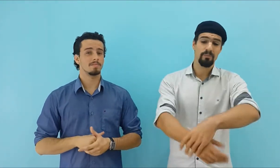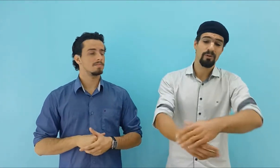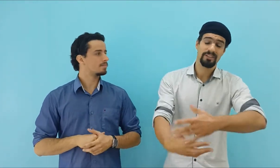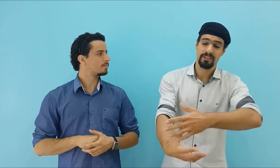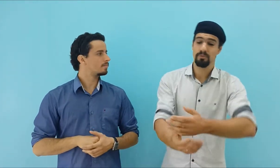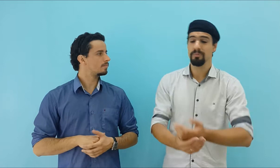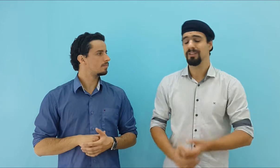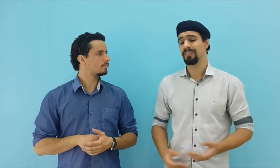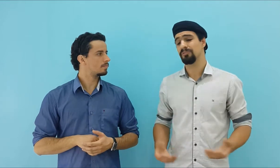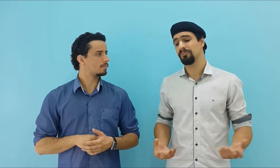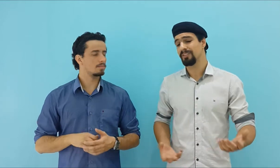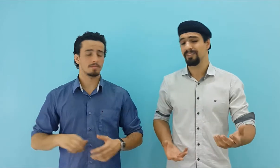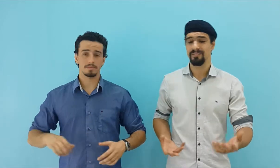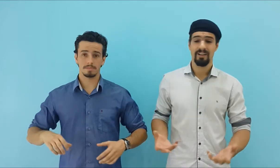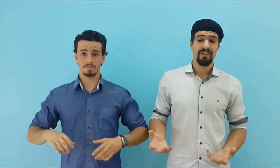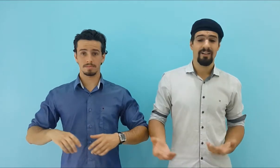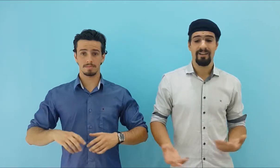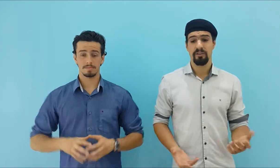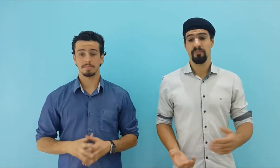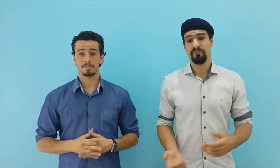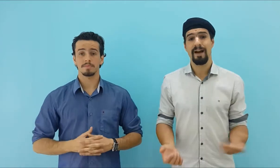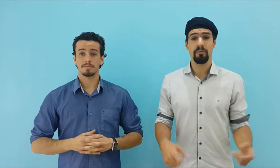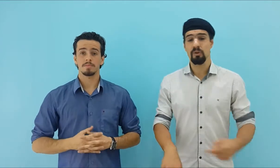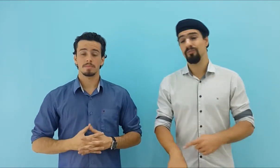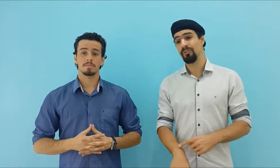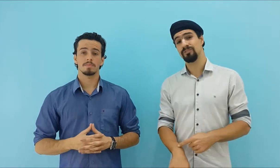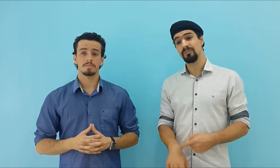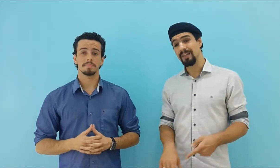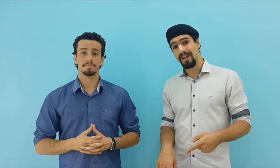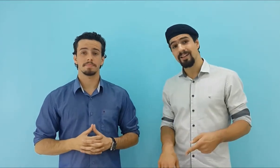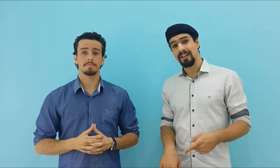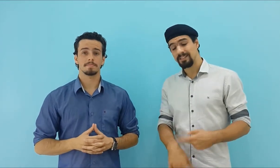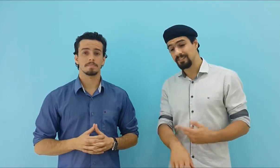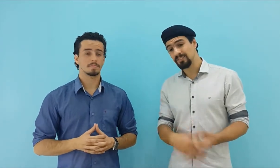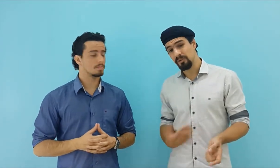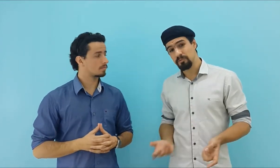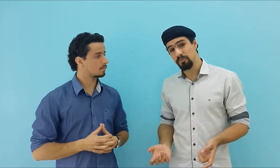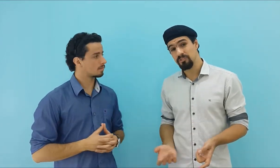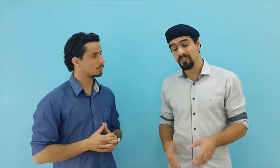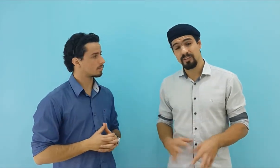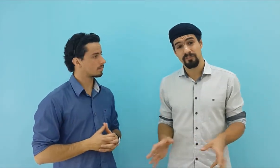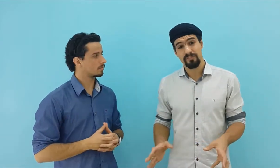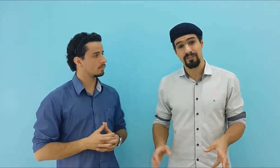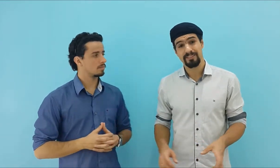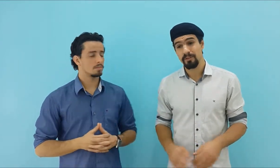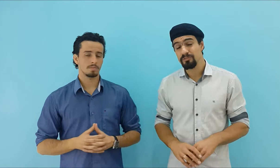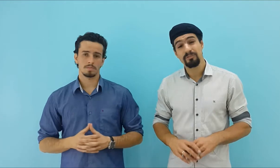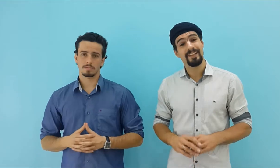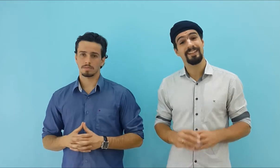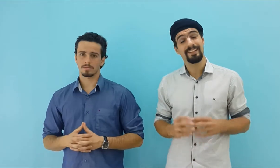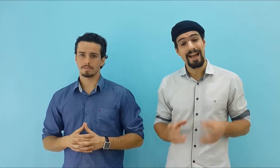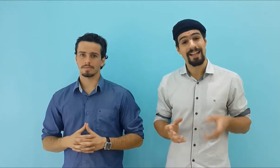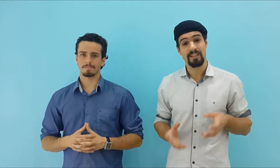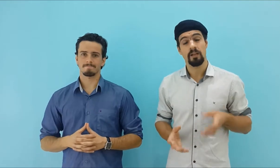são horas sem dormir, já estou ficando, ah eu falo que eu vou estudar tantas horas por dia, cheguei no final da semana e estudei nada,